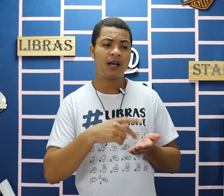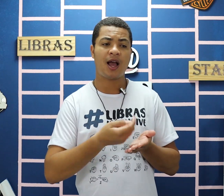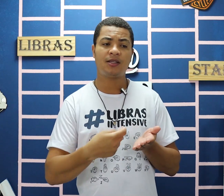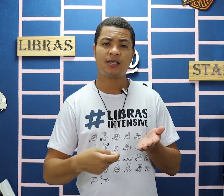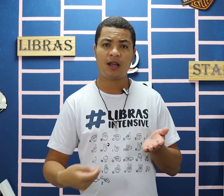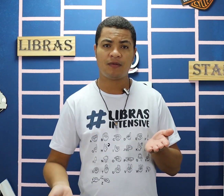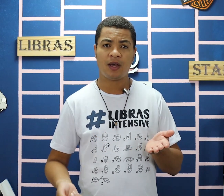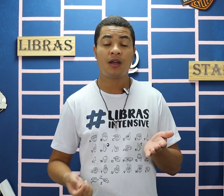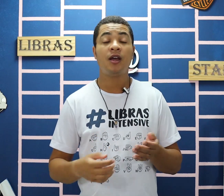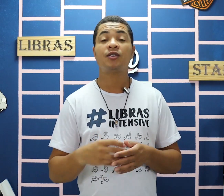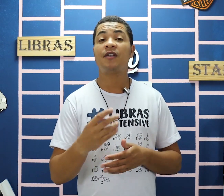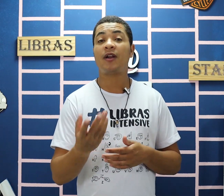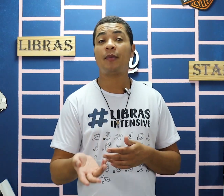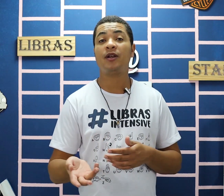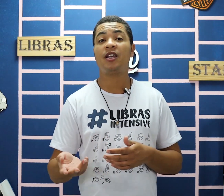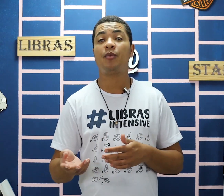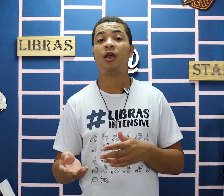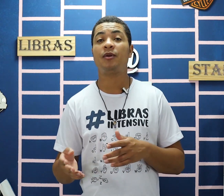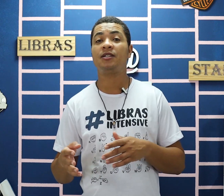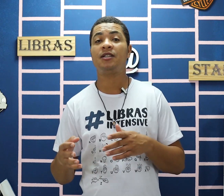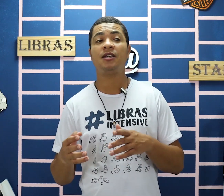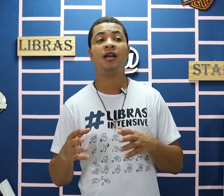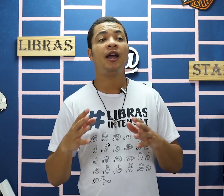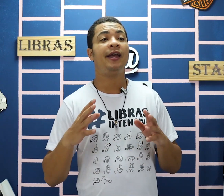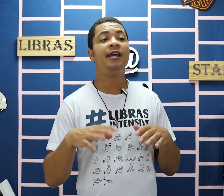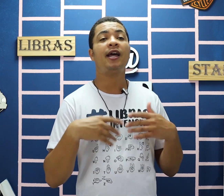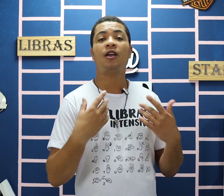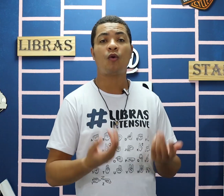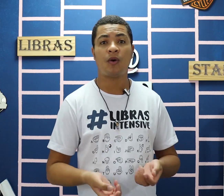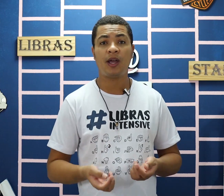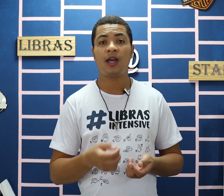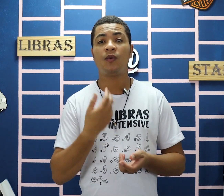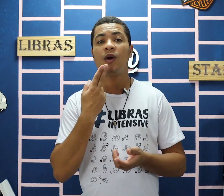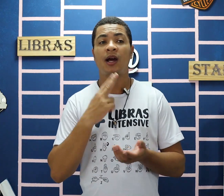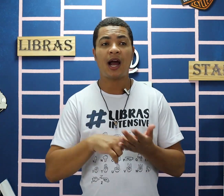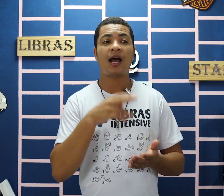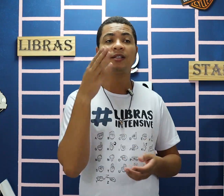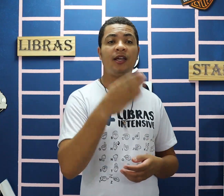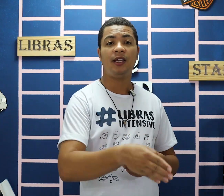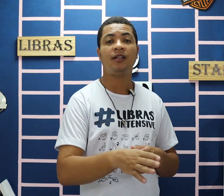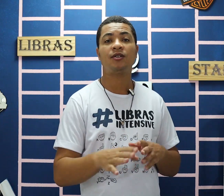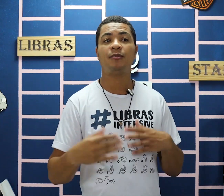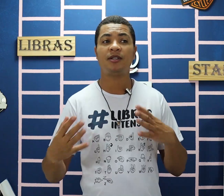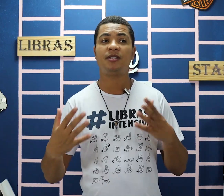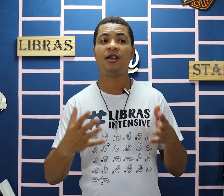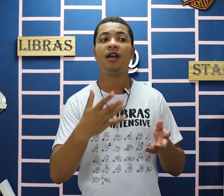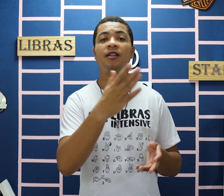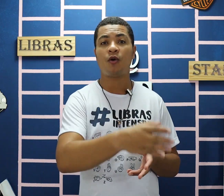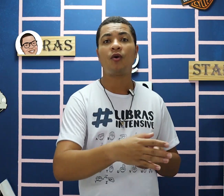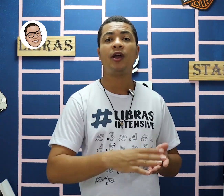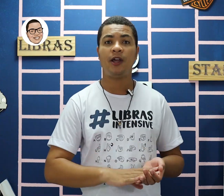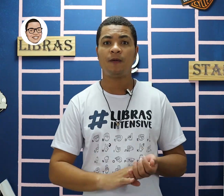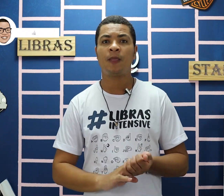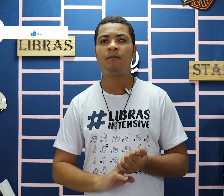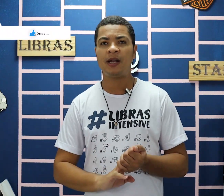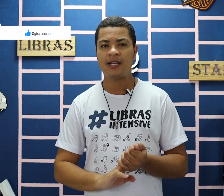carta escrever. Se você vai falar, por exemplo, que precisa ir até o correio, carta ir, então, você precisa ir até o correio, beleza?